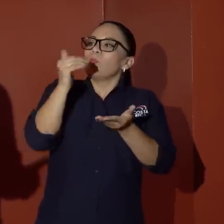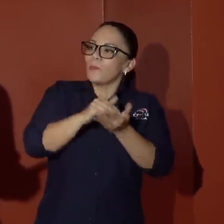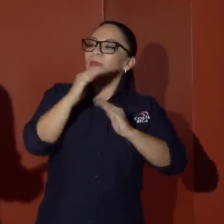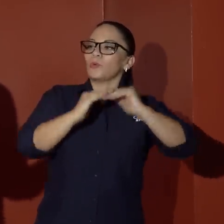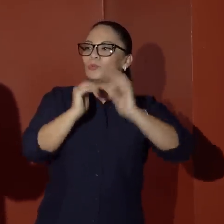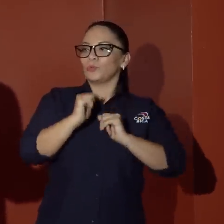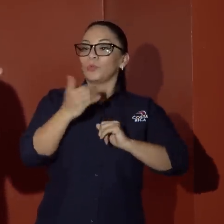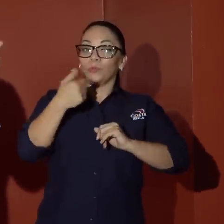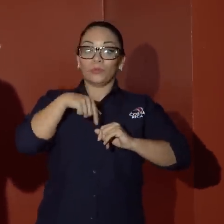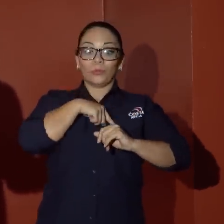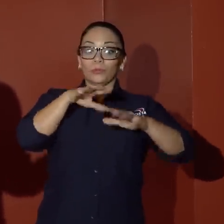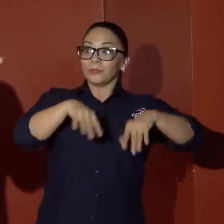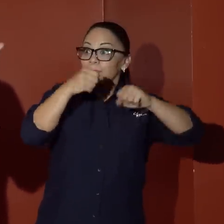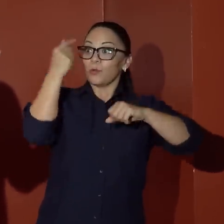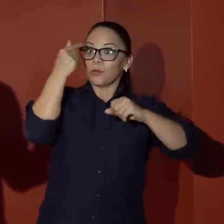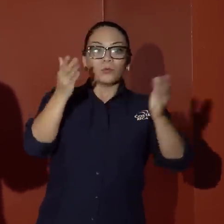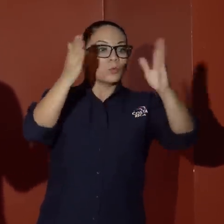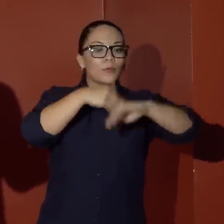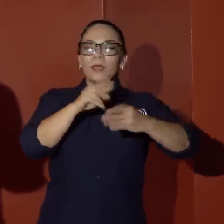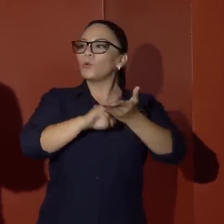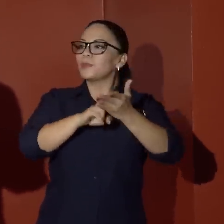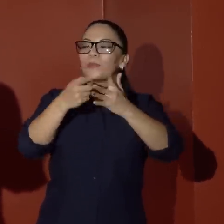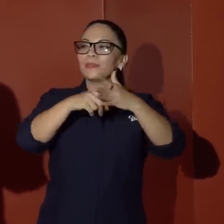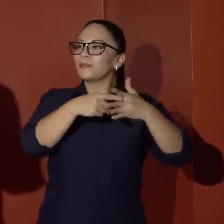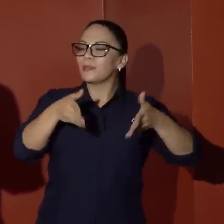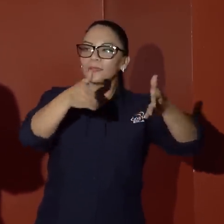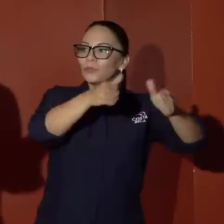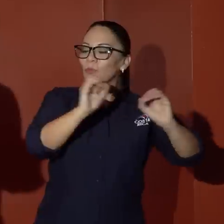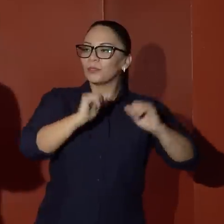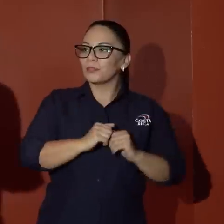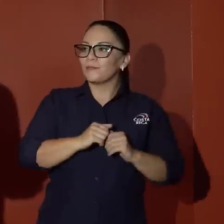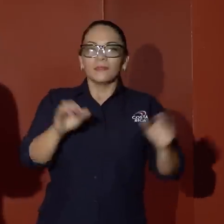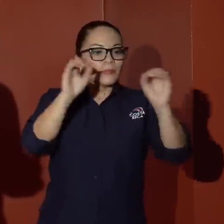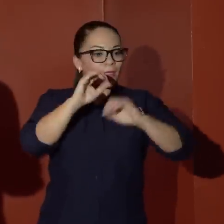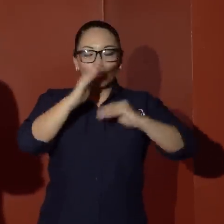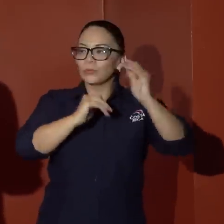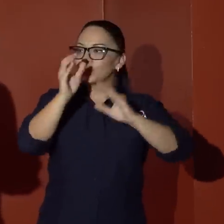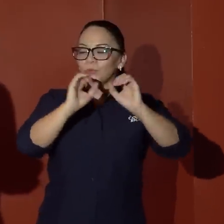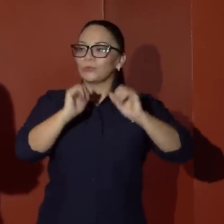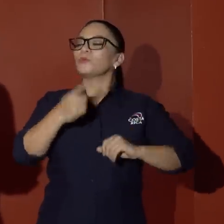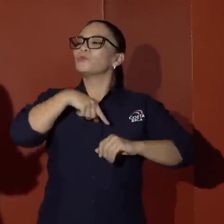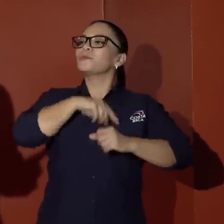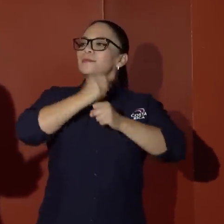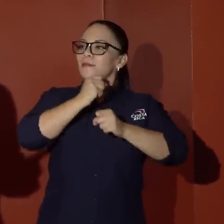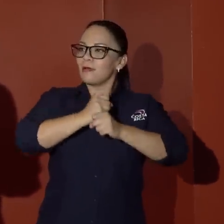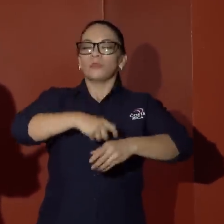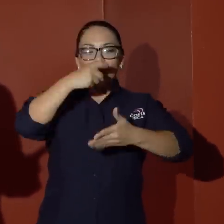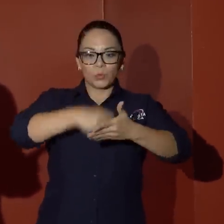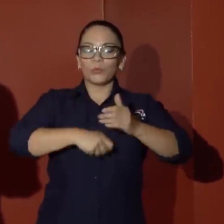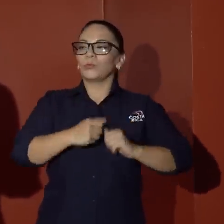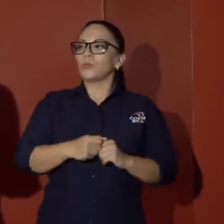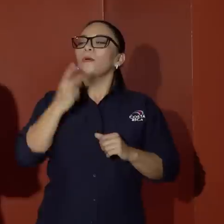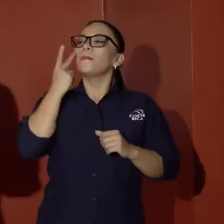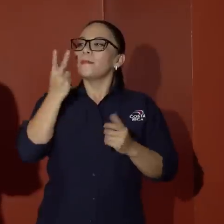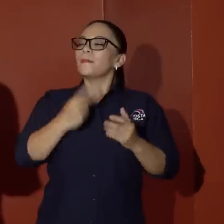Cuando entramos no había contrato de mantenimiento, mucho menos de construcción. Entonces estamos trabajando muy duro para ver